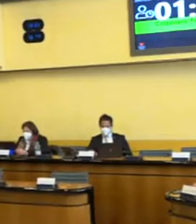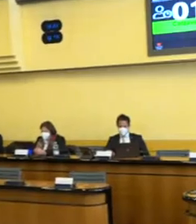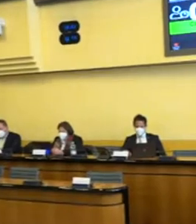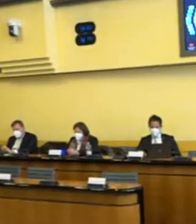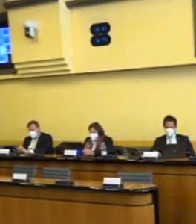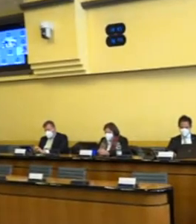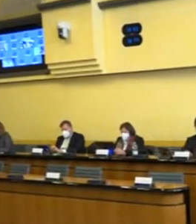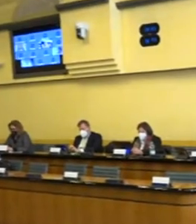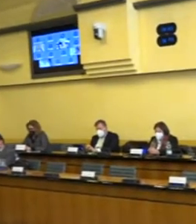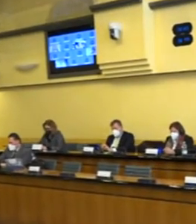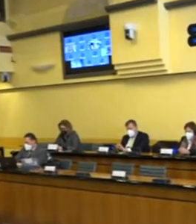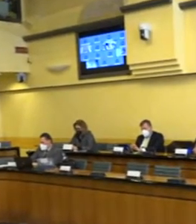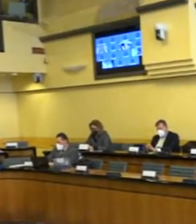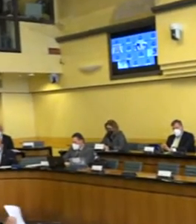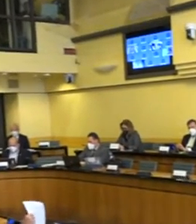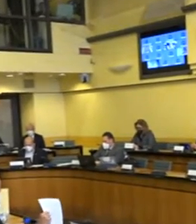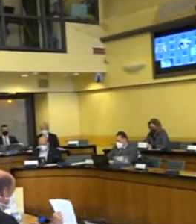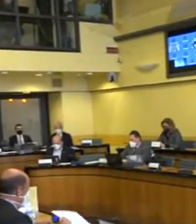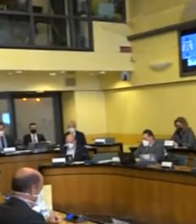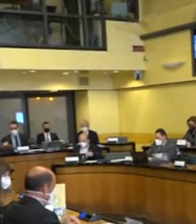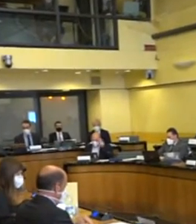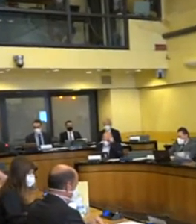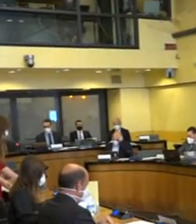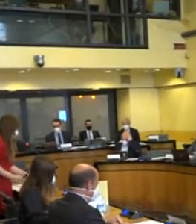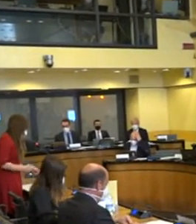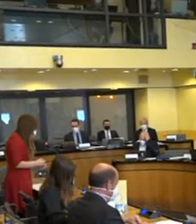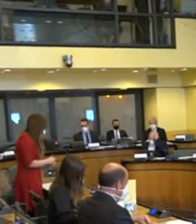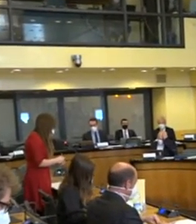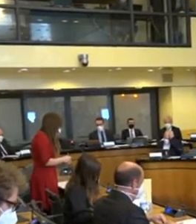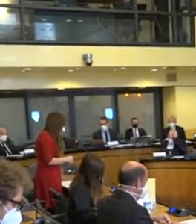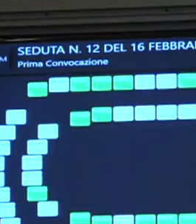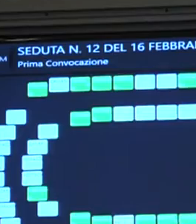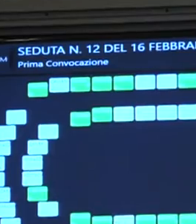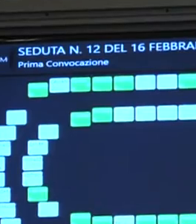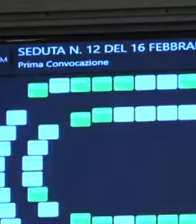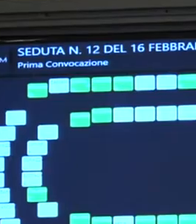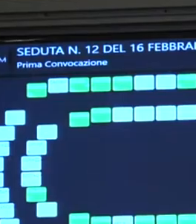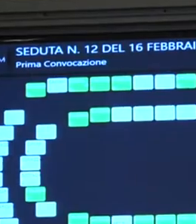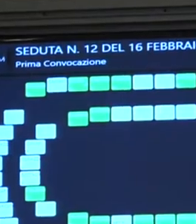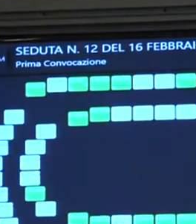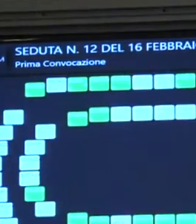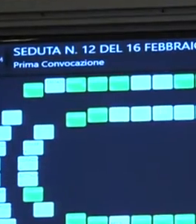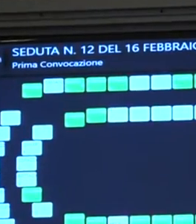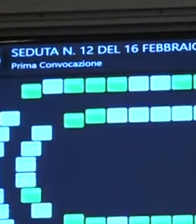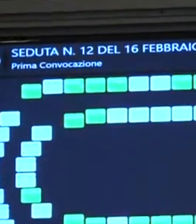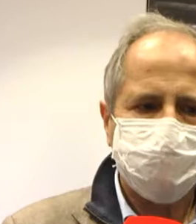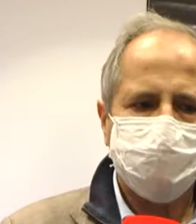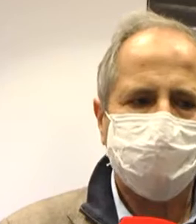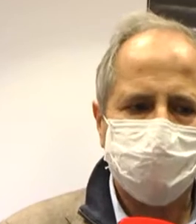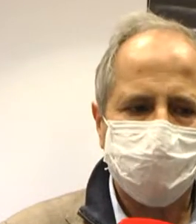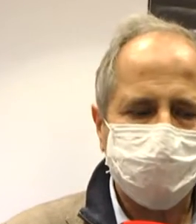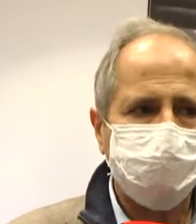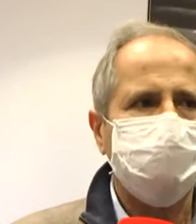opposizioni nel corso dell'ultima seduta del Consiglio. A chi chiede al Governatore se non sarebbe opportuno che in quella sede sia presente anche il Professor Andrea